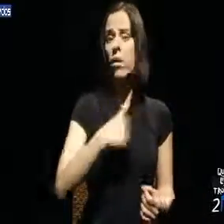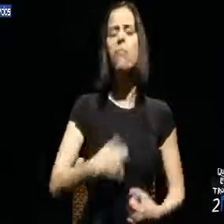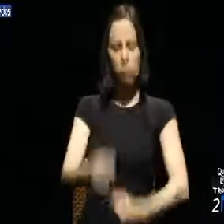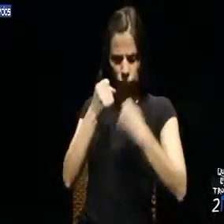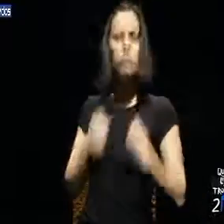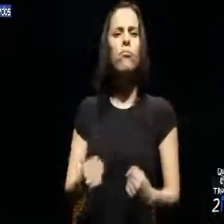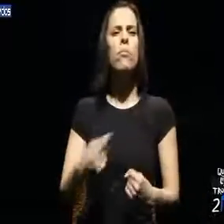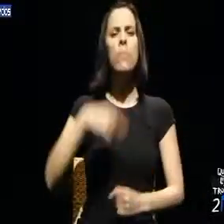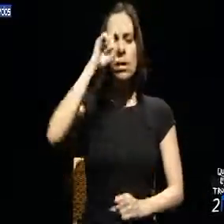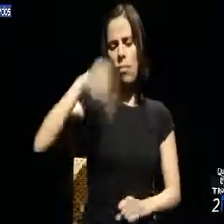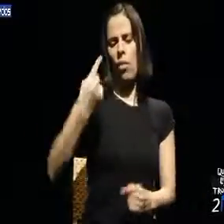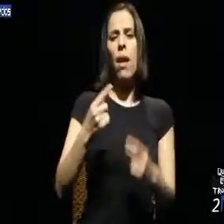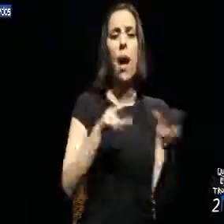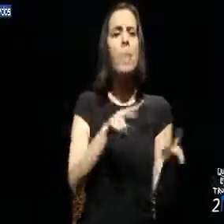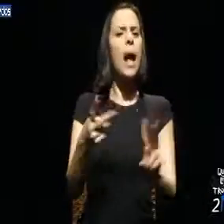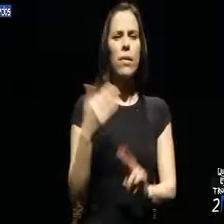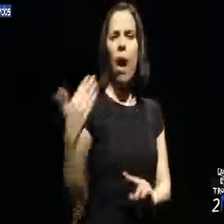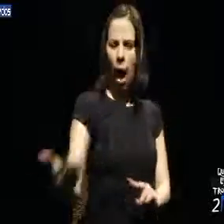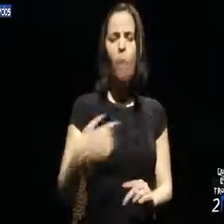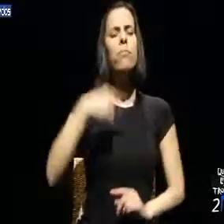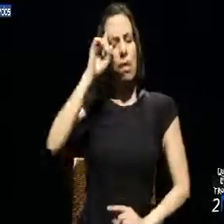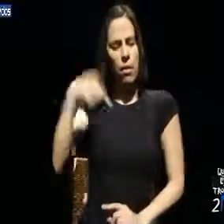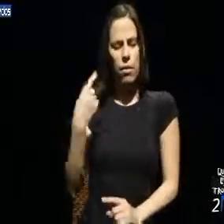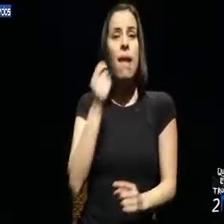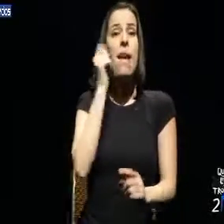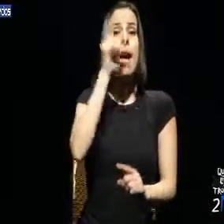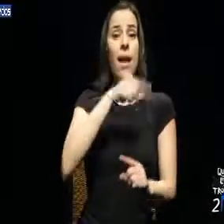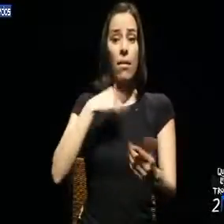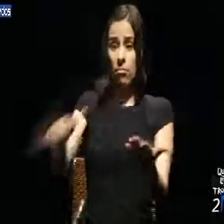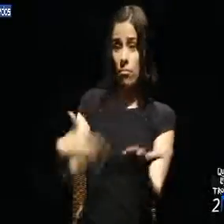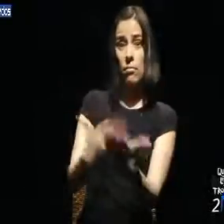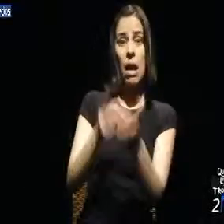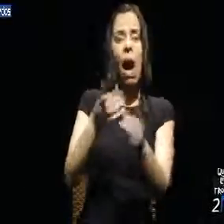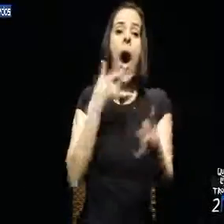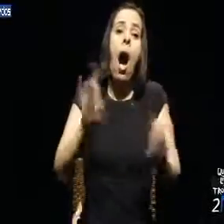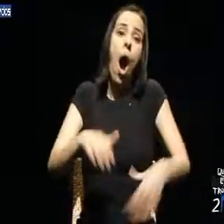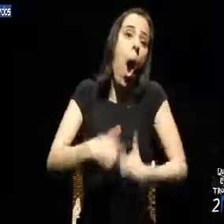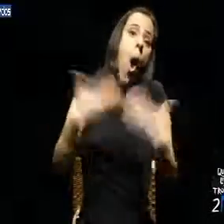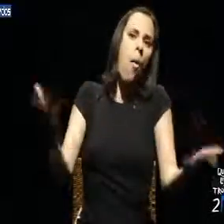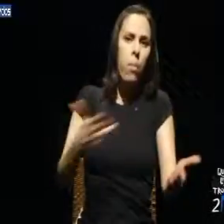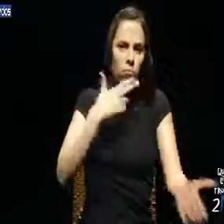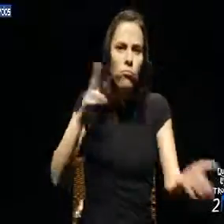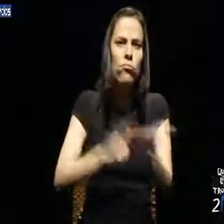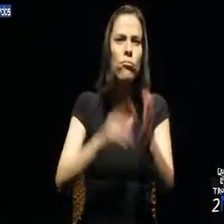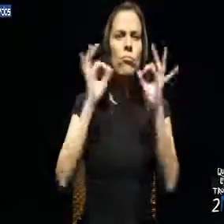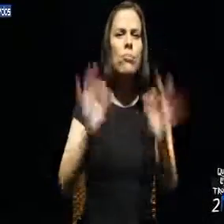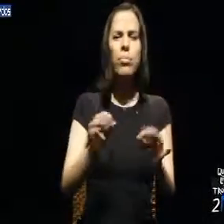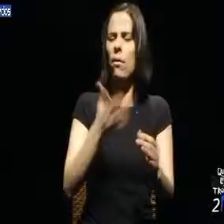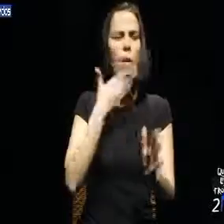Resistimos porque sabemos que há alternativas e porque sabemos que aquilo que nos apresentam como inevitável é, na verdade, inviável